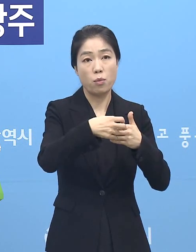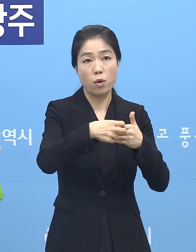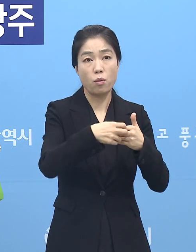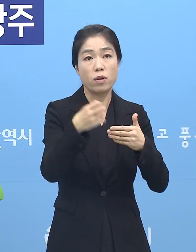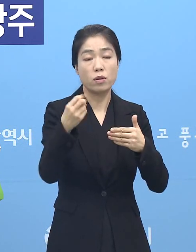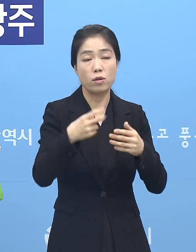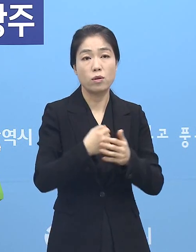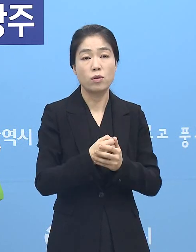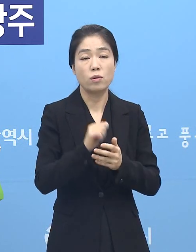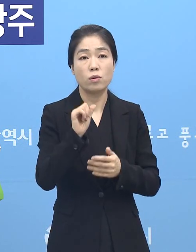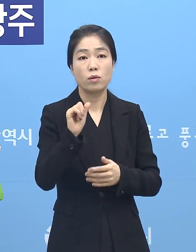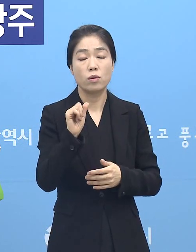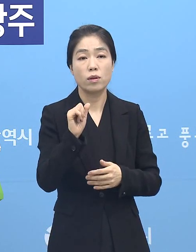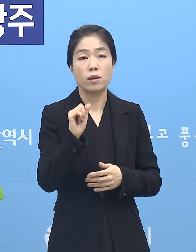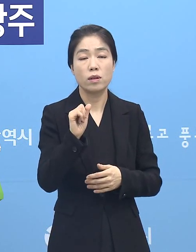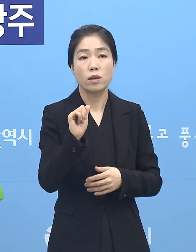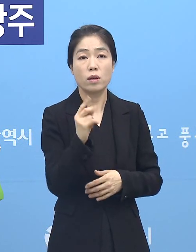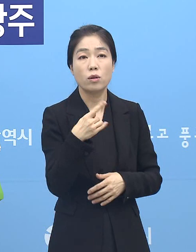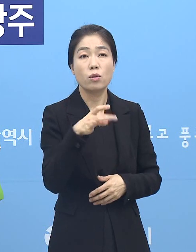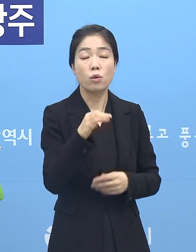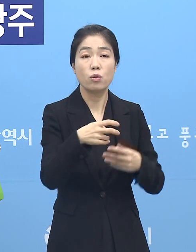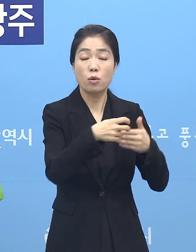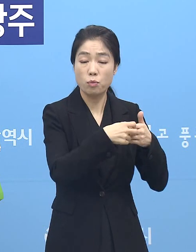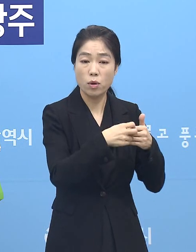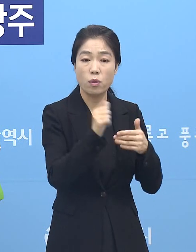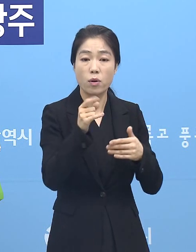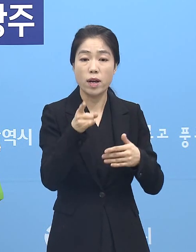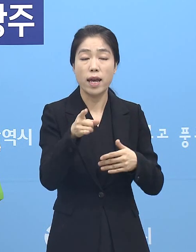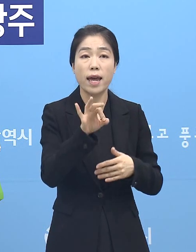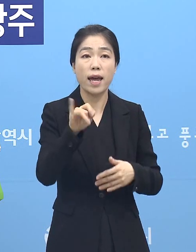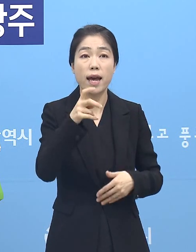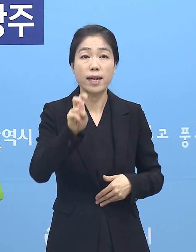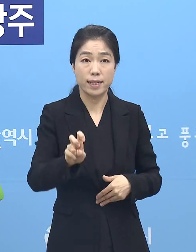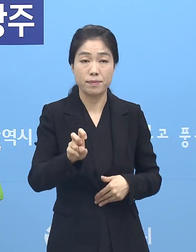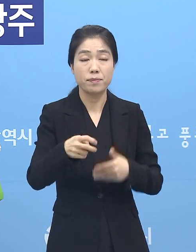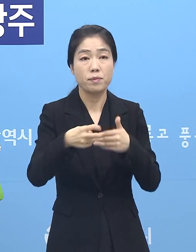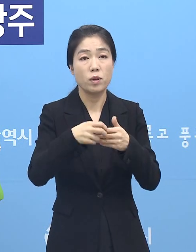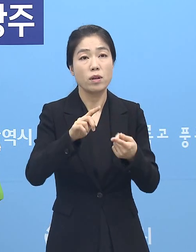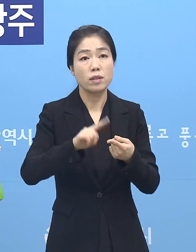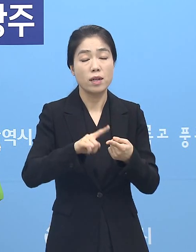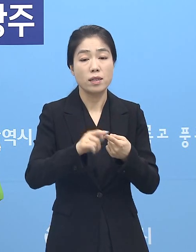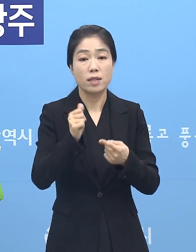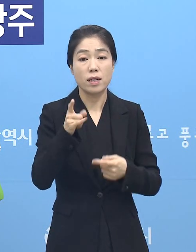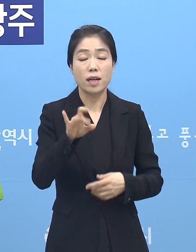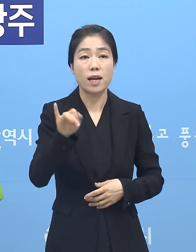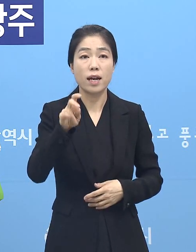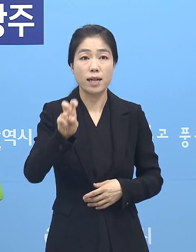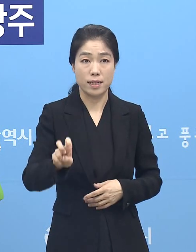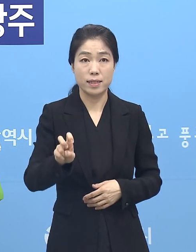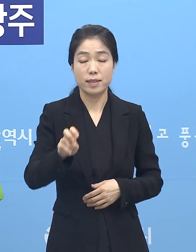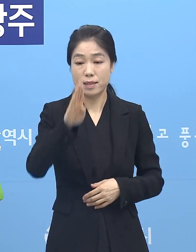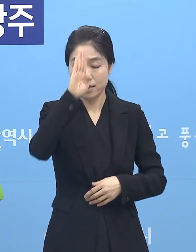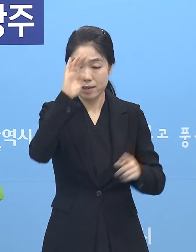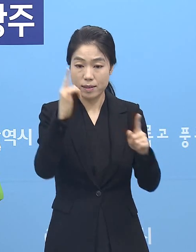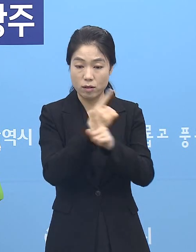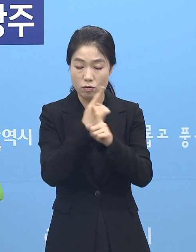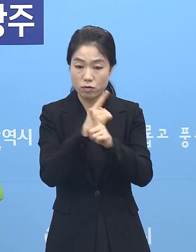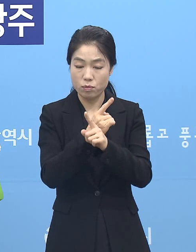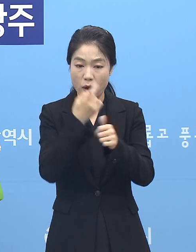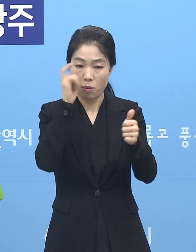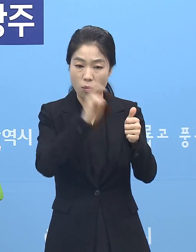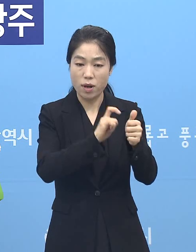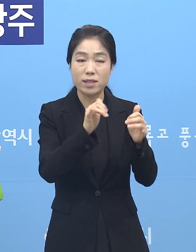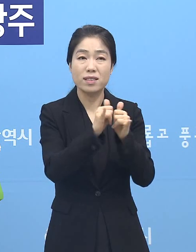효정병원과 해아림 요양병원에 대해서 해아림 요양병원은 치료 확진자와